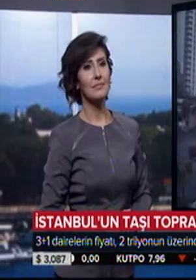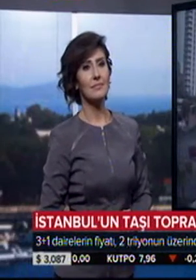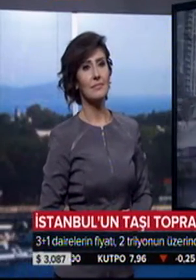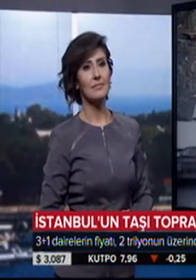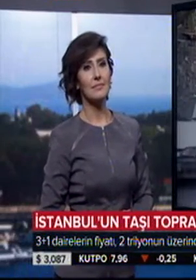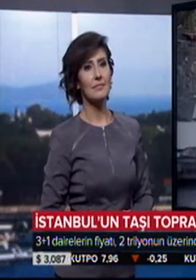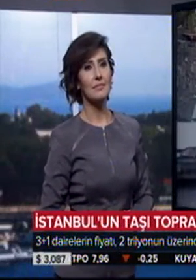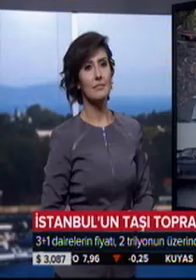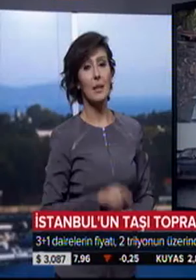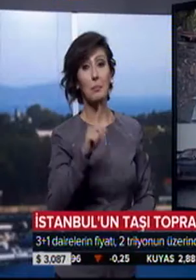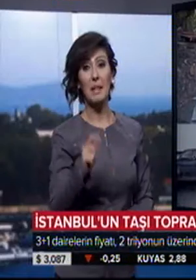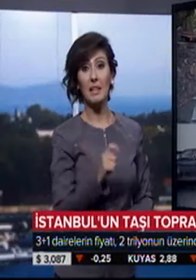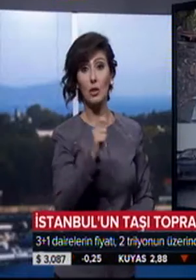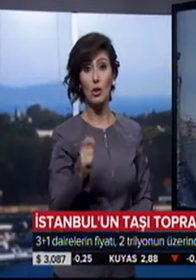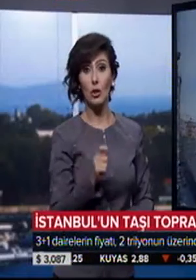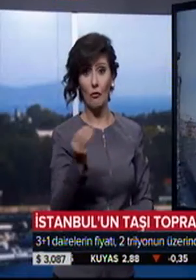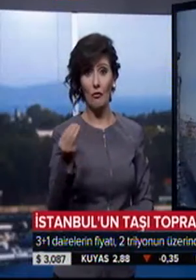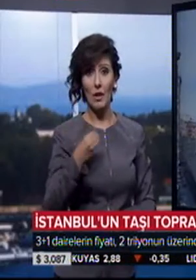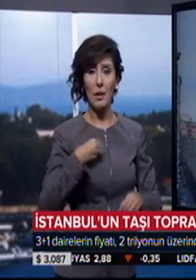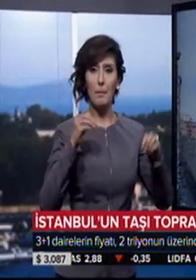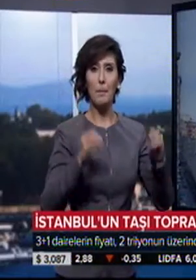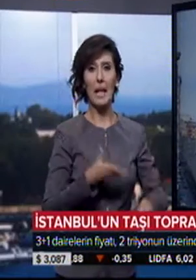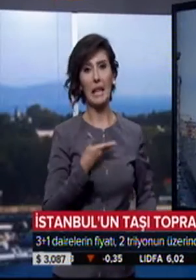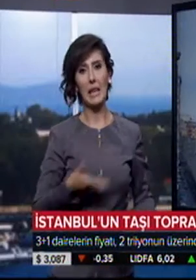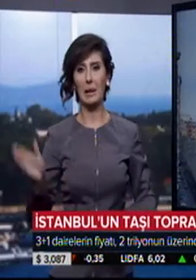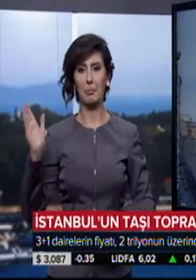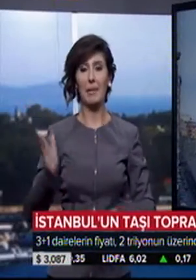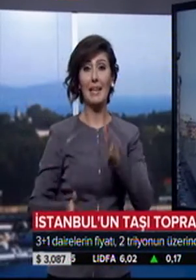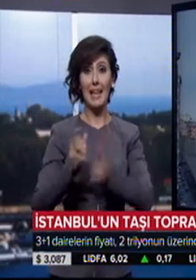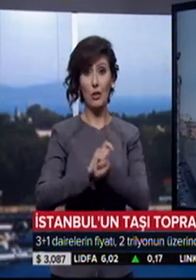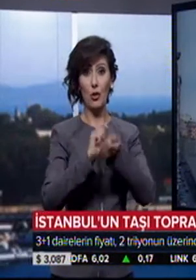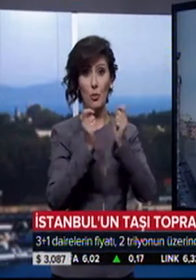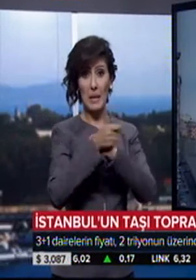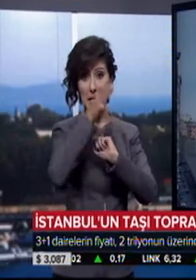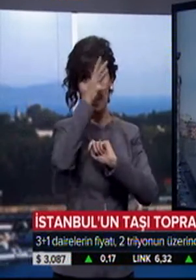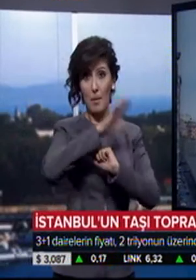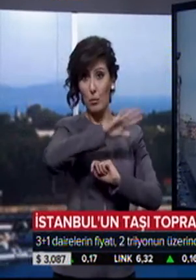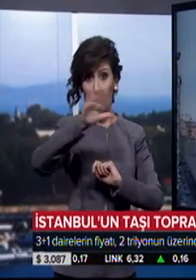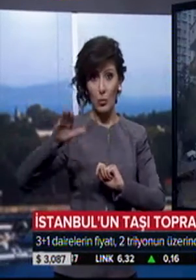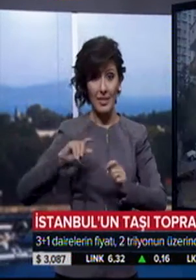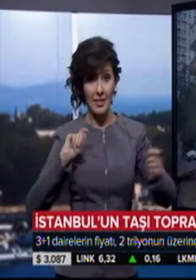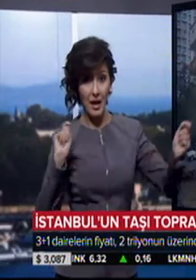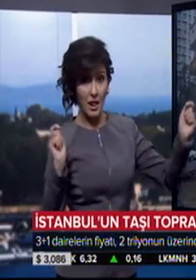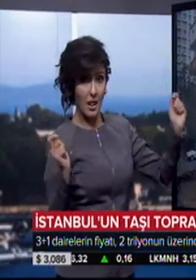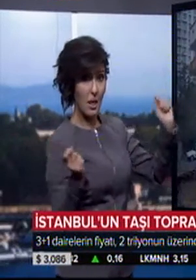Bir trilon varsa bırakıp giderim. Kentsel dönüşüm İstanbul'un çehresini düzeltmekle kalmıyor. Birçok kişinin hayatını değiştiriyor.